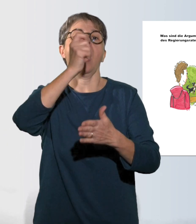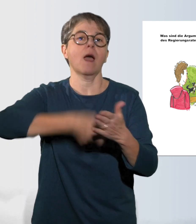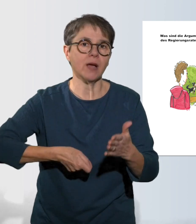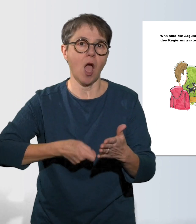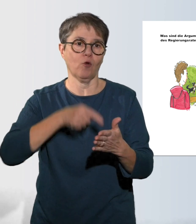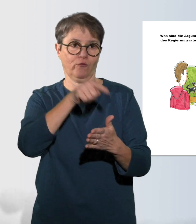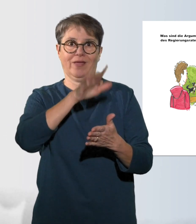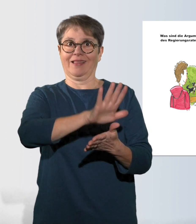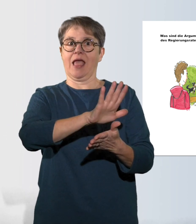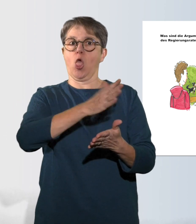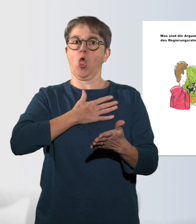Grundstückflächen ausgegeben.